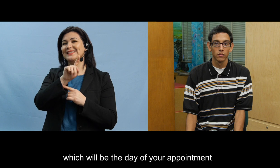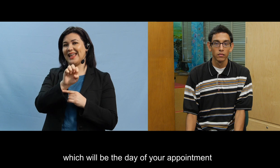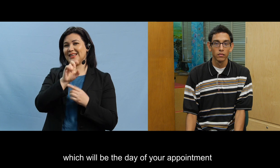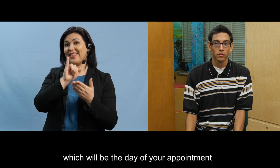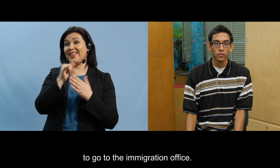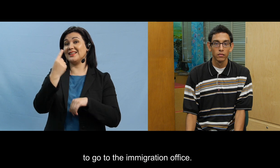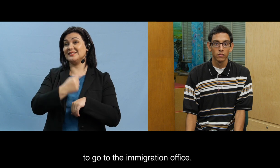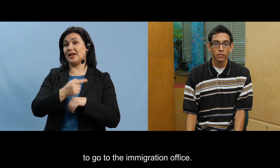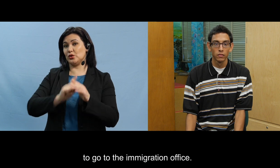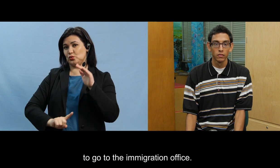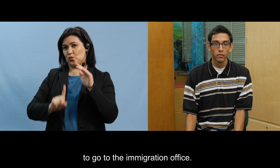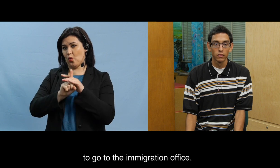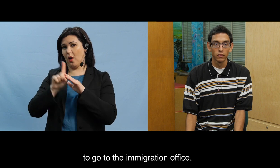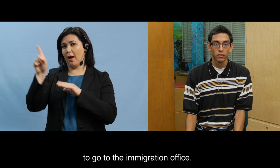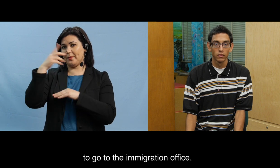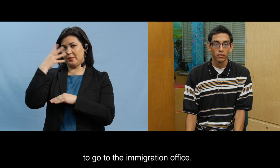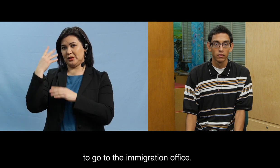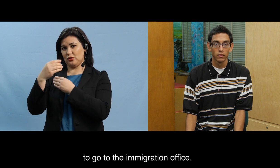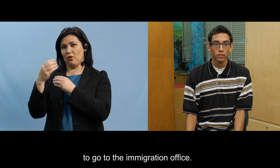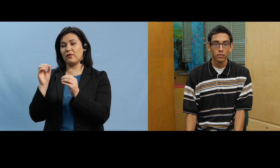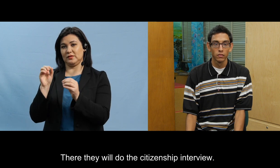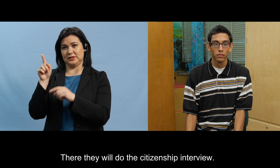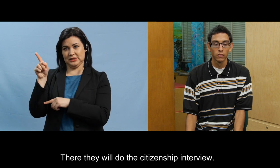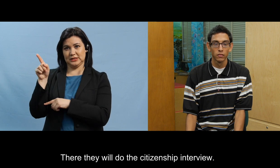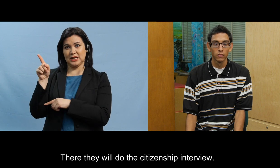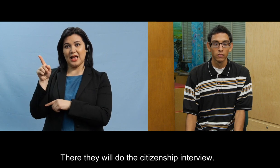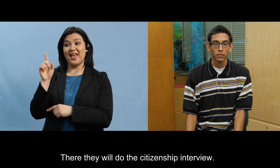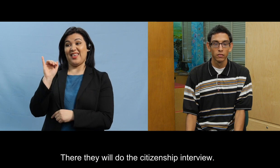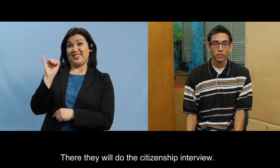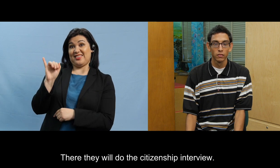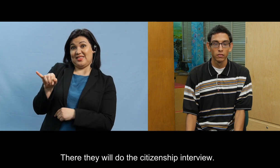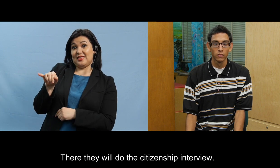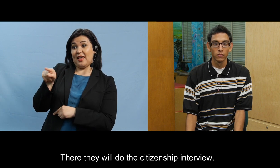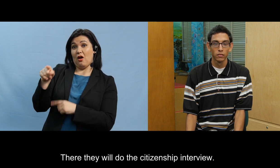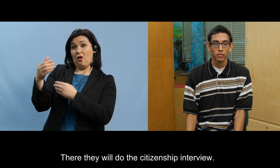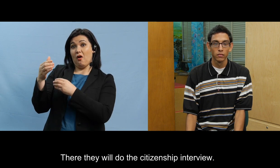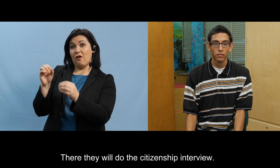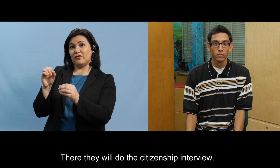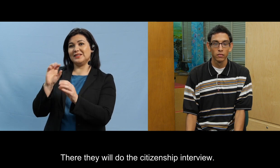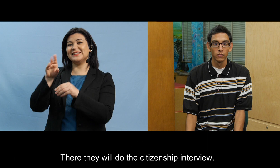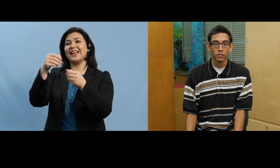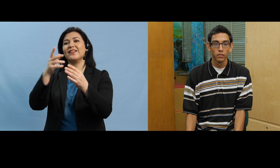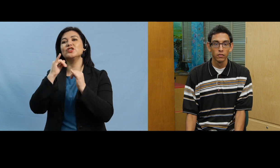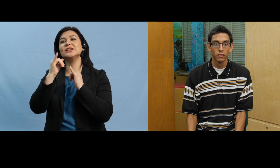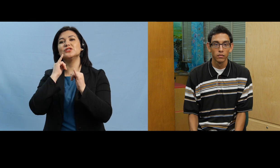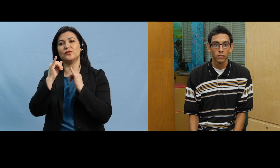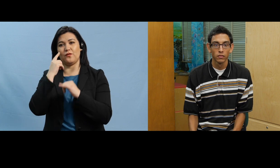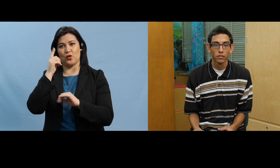tú te tienes que presentar a la oficina de migración ahí te van a hacer la entrevista para la ciudadanía